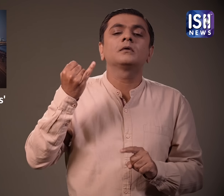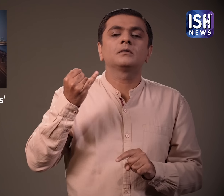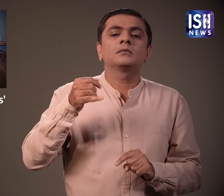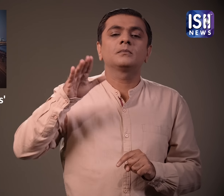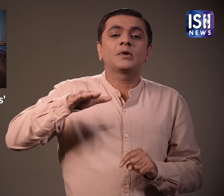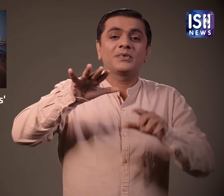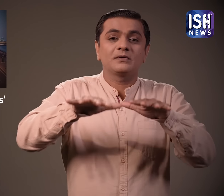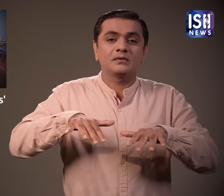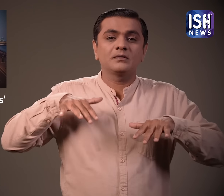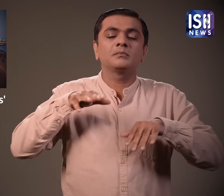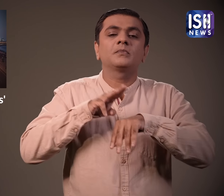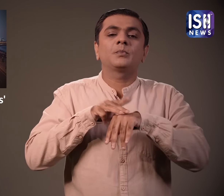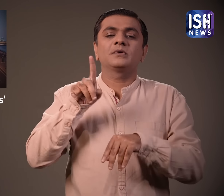शेवाले ने रखा